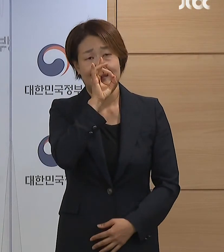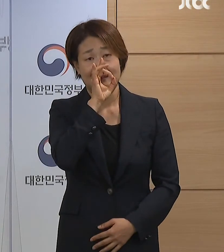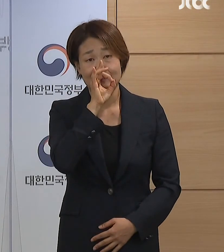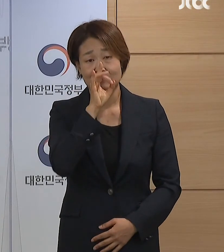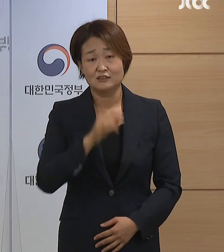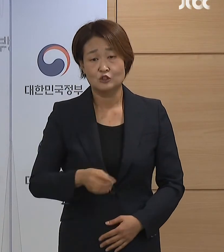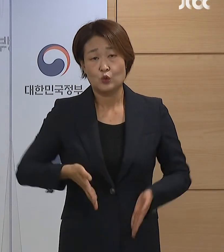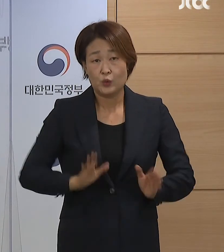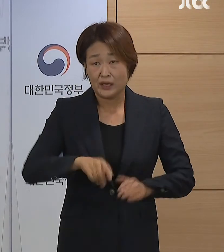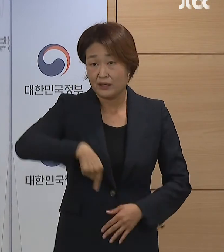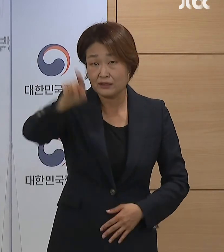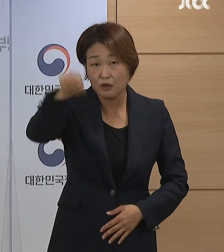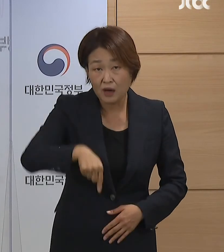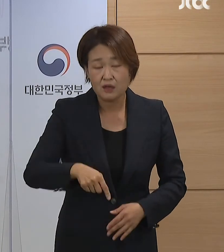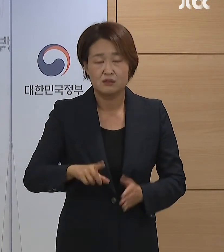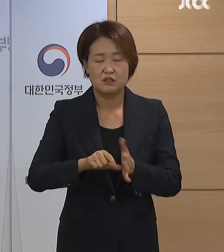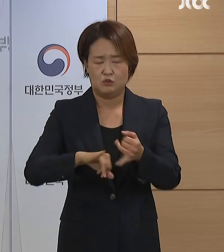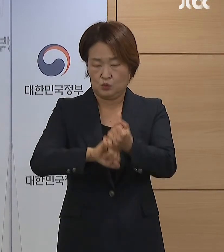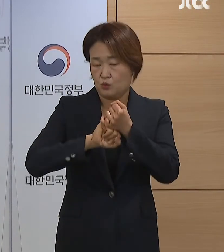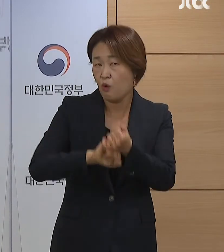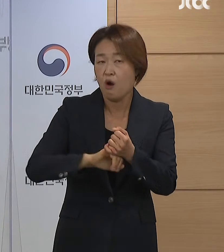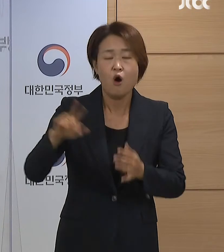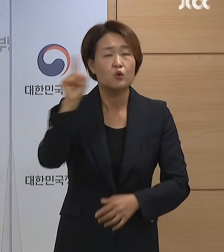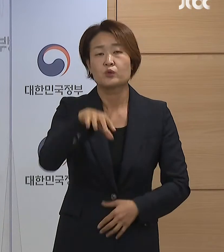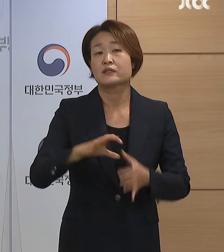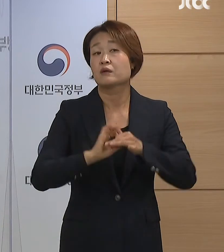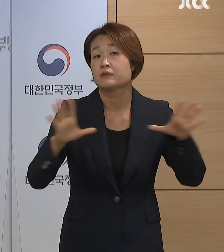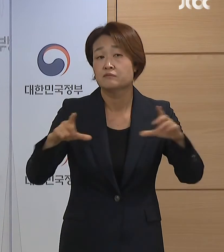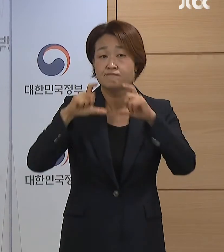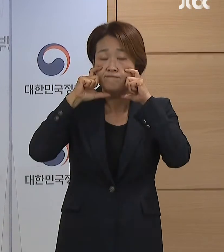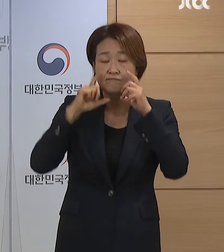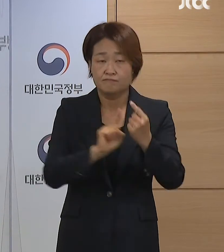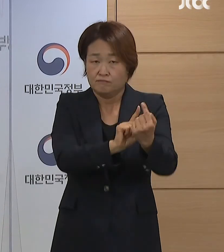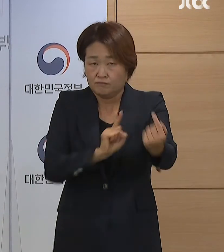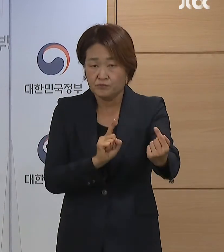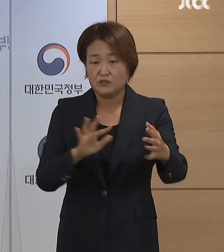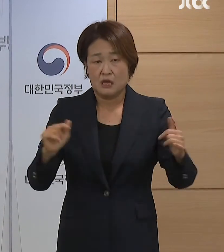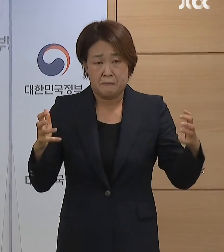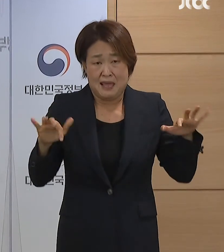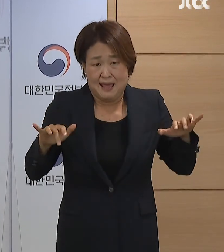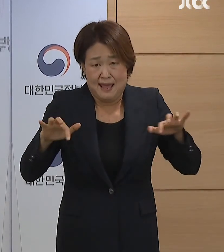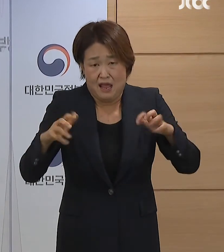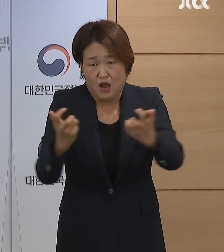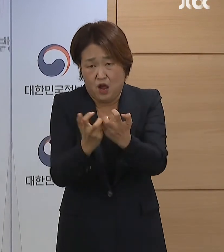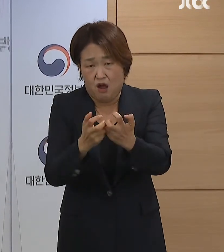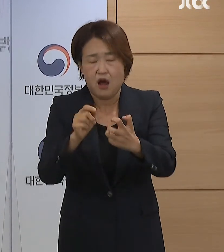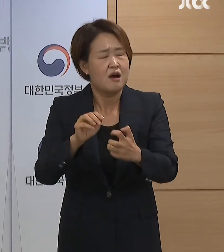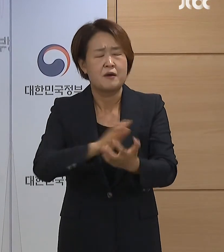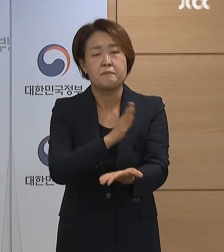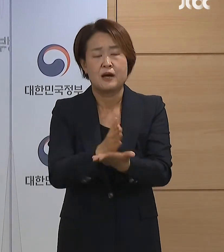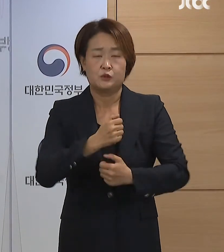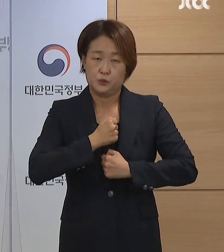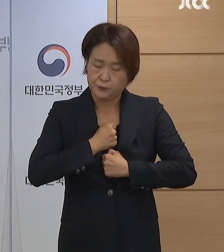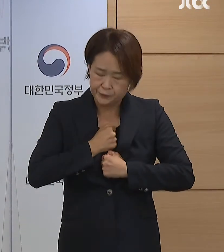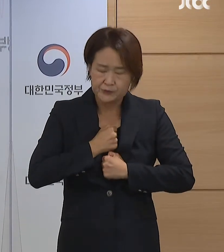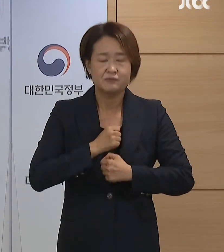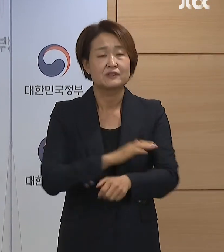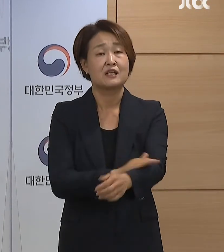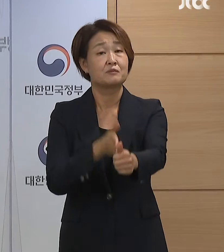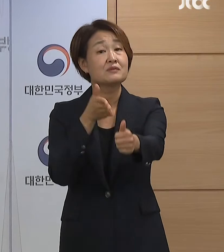귀성, 귀형시에도 마스크 착용과 거리두기, 밀폐된 시설을 조심하고 방역수칙을 잘 지켜주시길 부탁드리겠습니다.